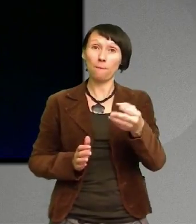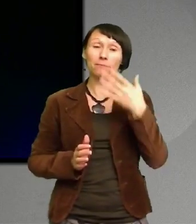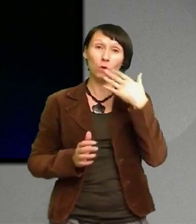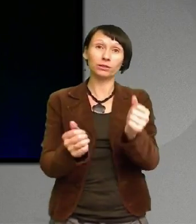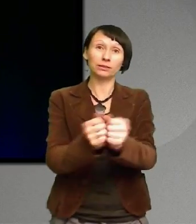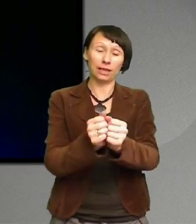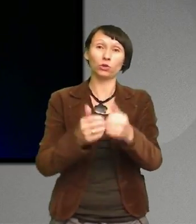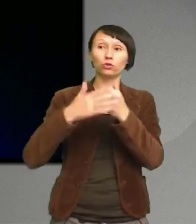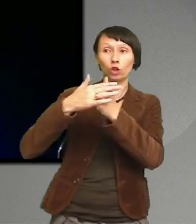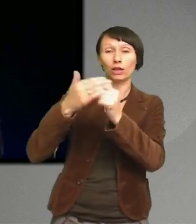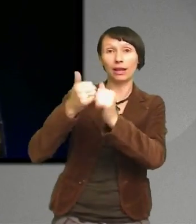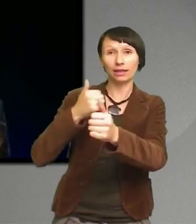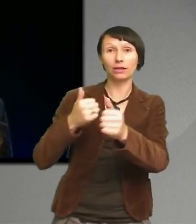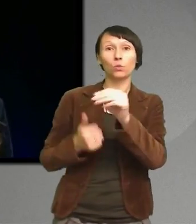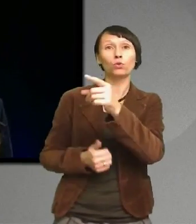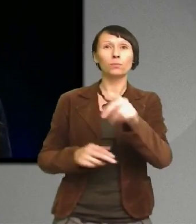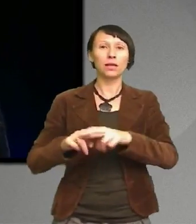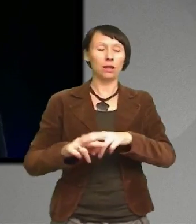Och även skapa utrymme för utveckling